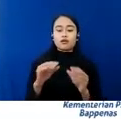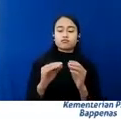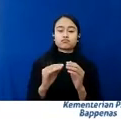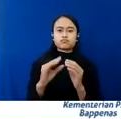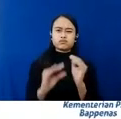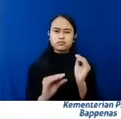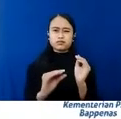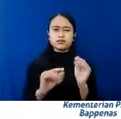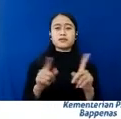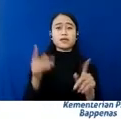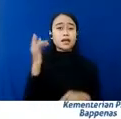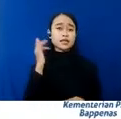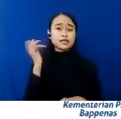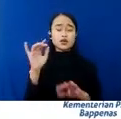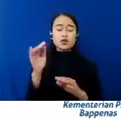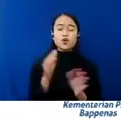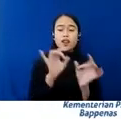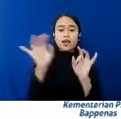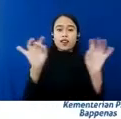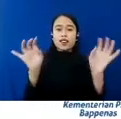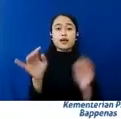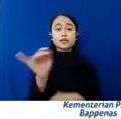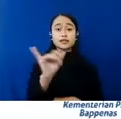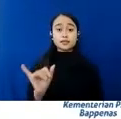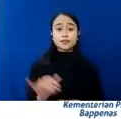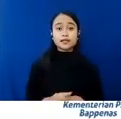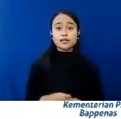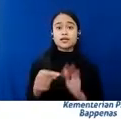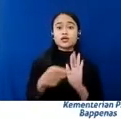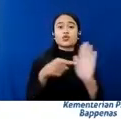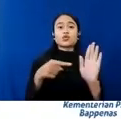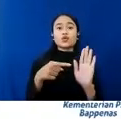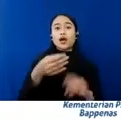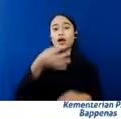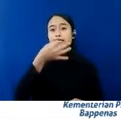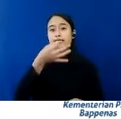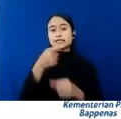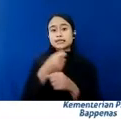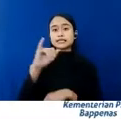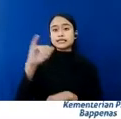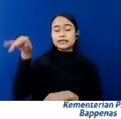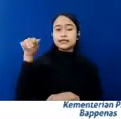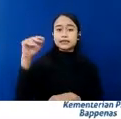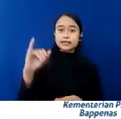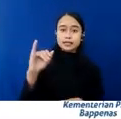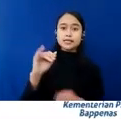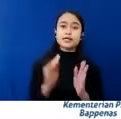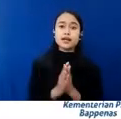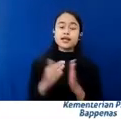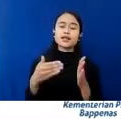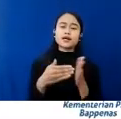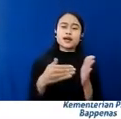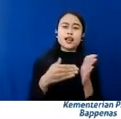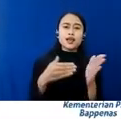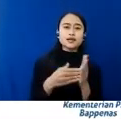terhadap aspek-aspek lainnya Seperti kekurangan gizi Kemudian juga terkendalanya pelayanan